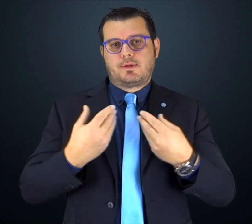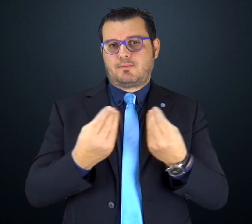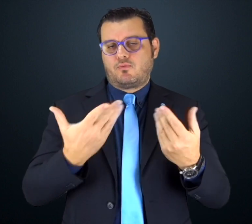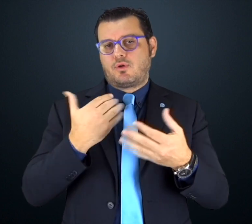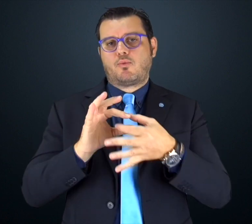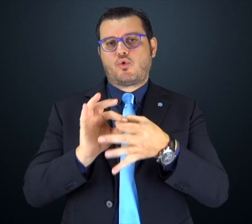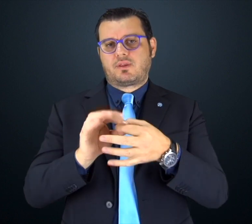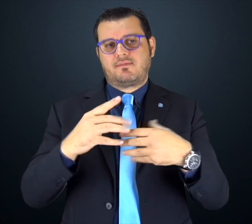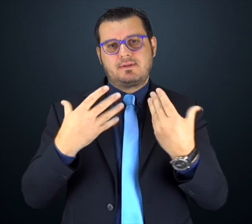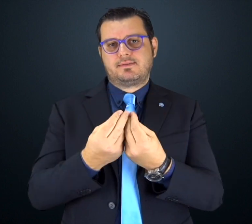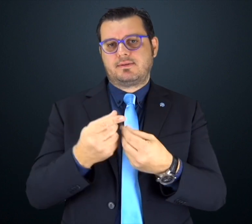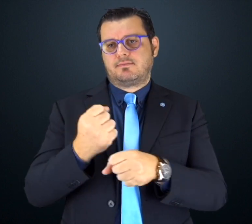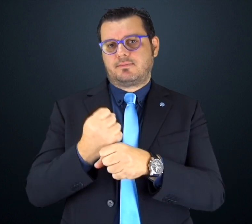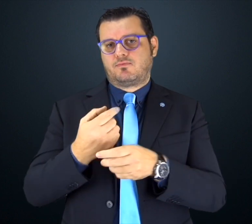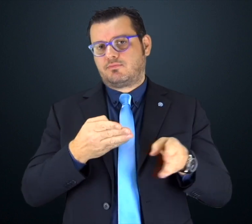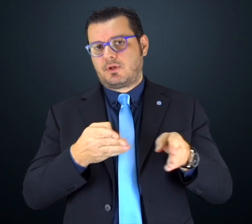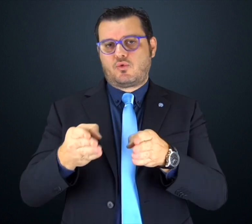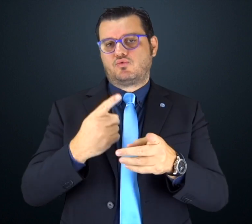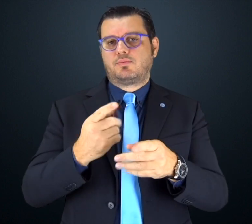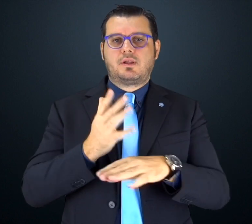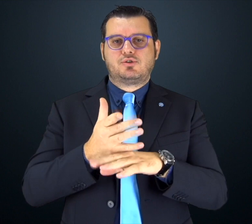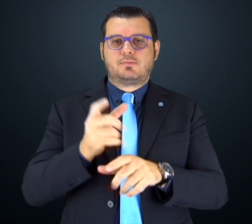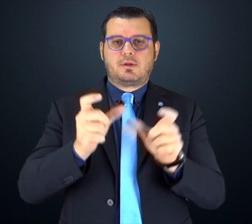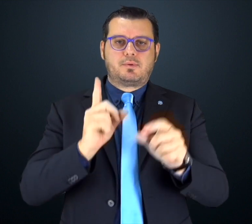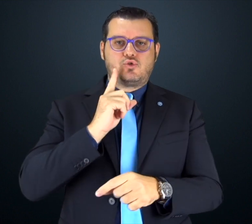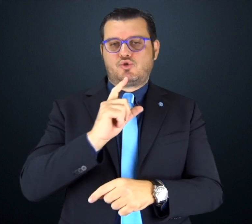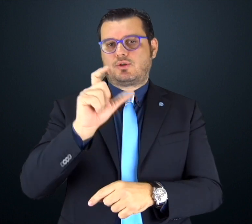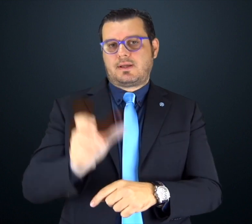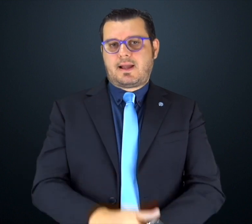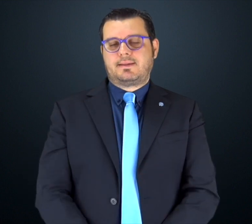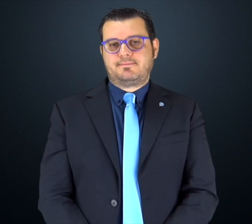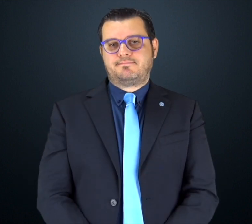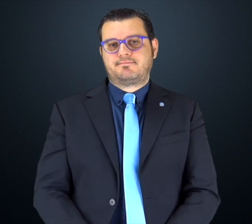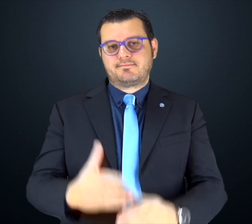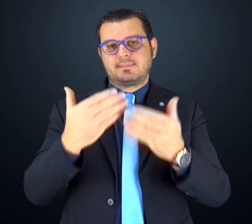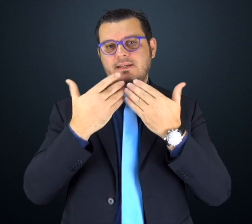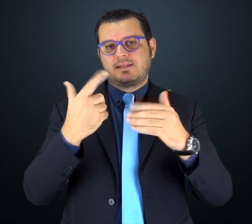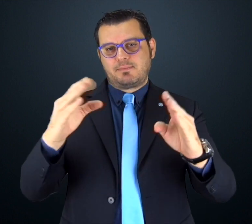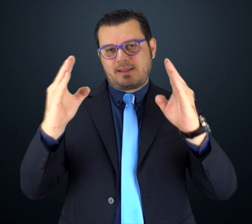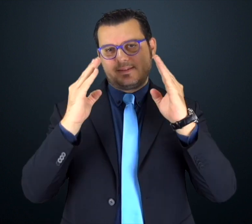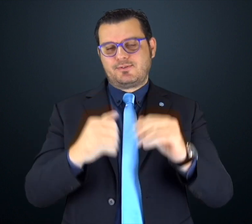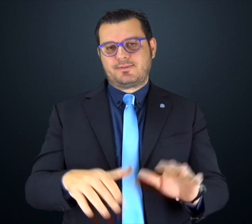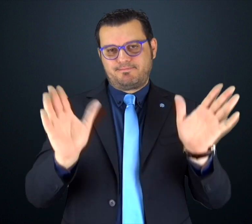con tutte le persone sorde d'Italia. Grazie per l'attenzione. Arrivederci.